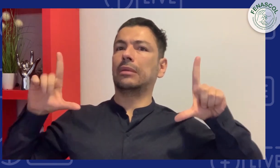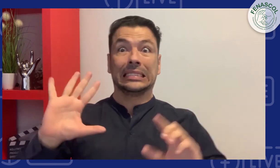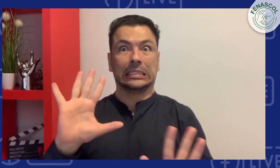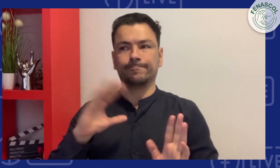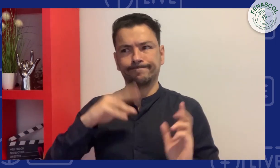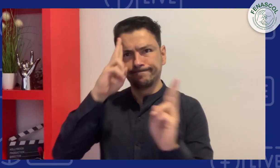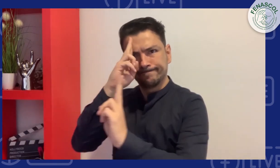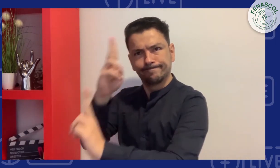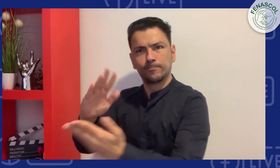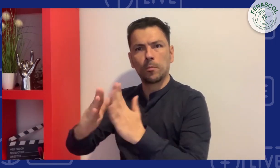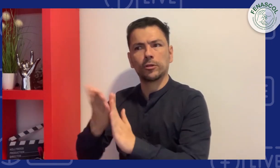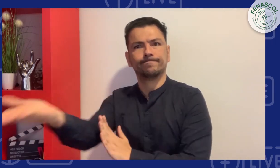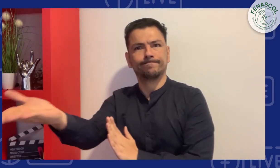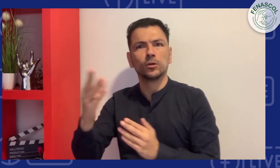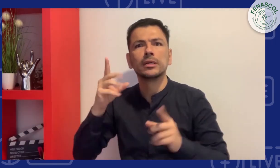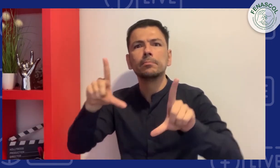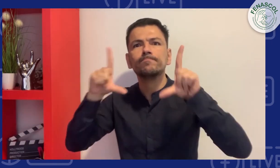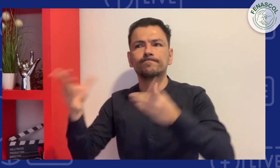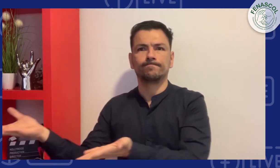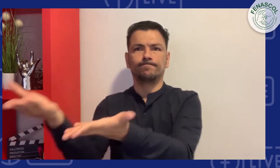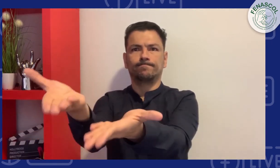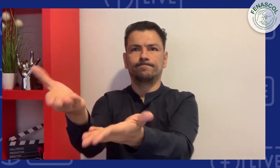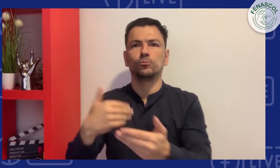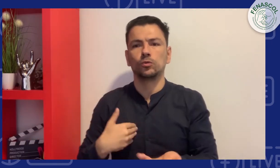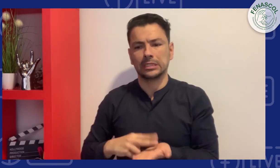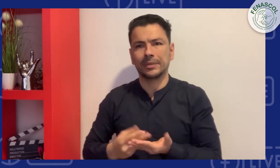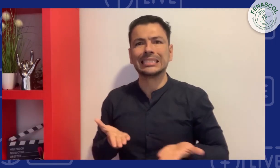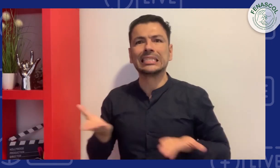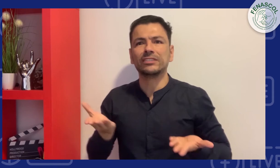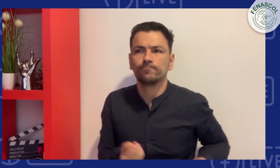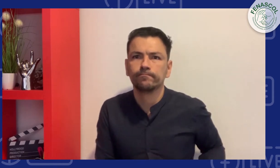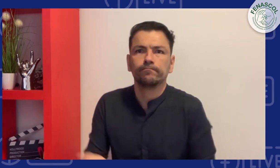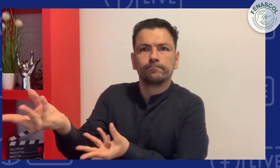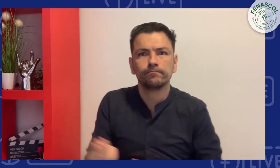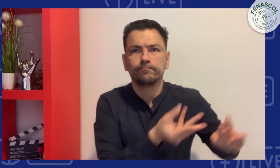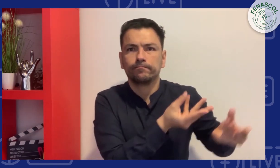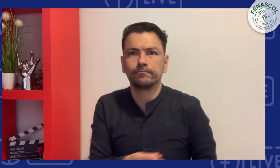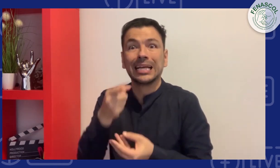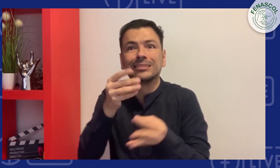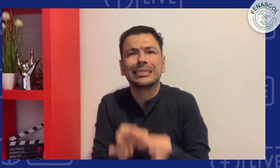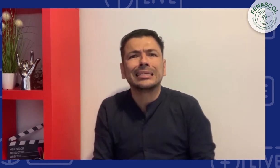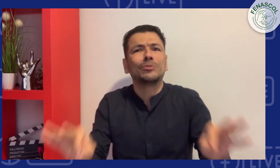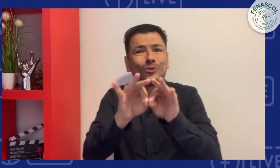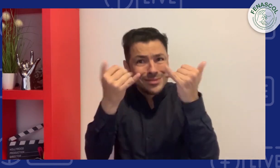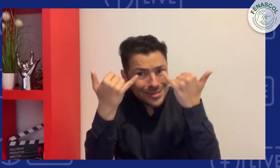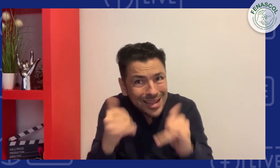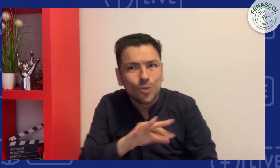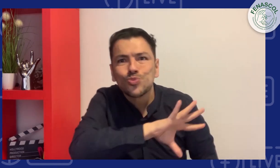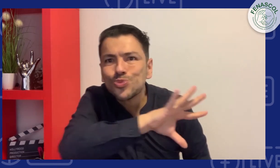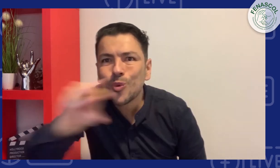comunidad sorda es protagonista en sus acciones y solamente son mediadores comunicativos. Es algo que tenemos